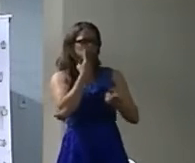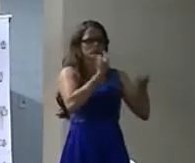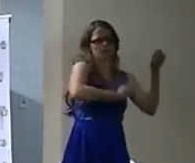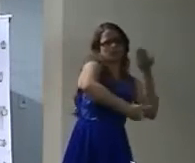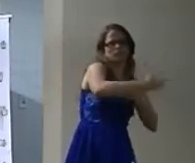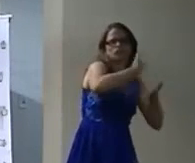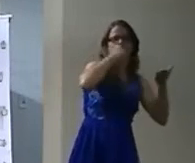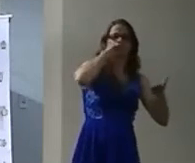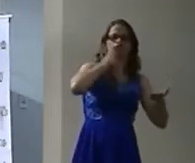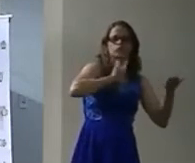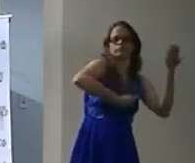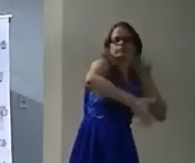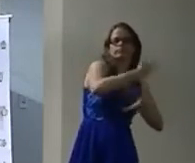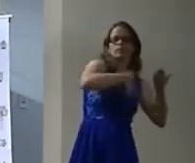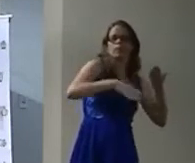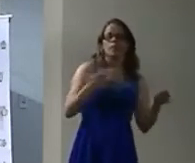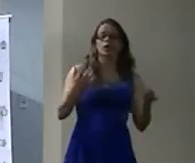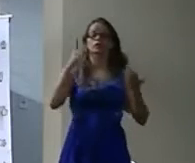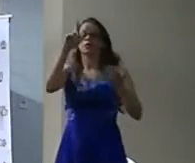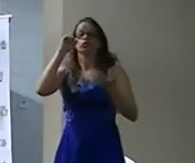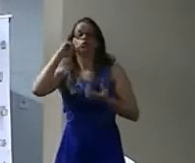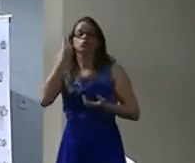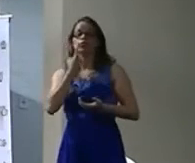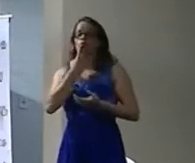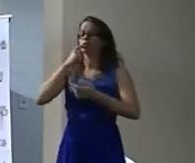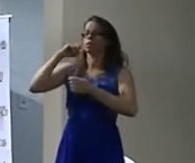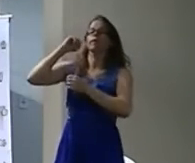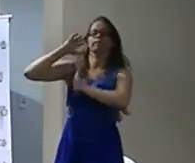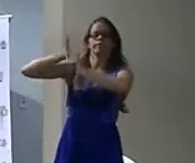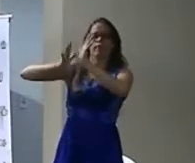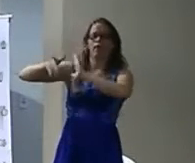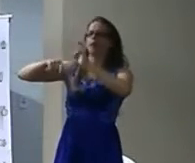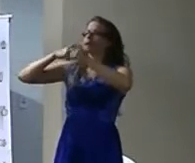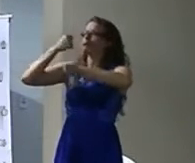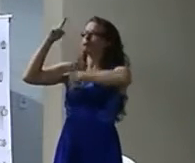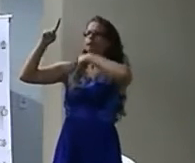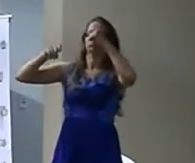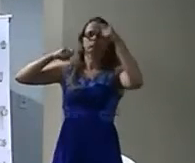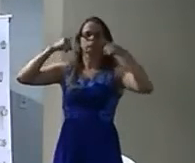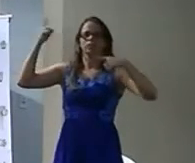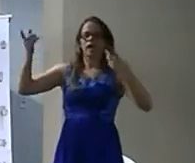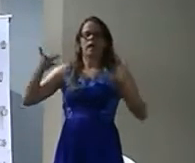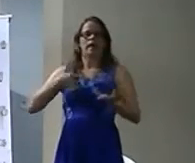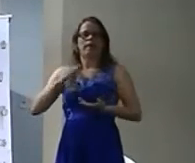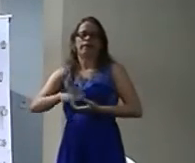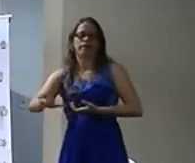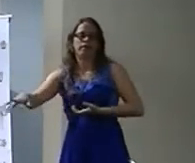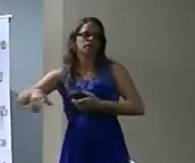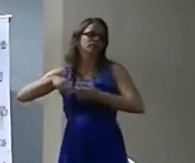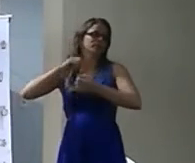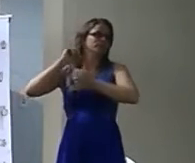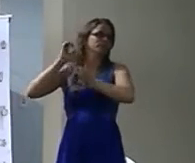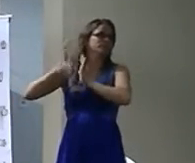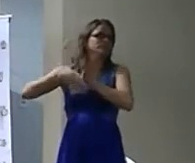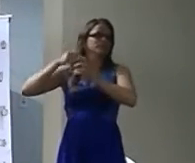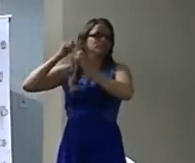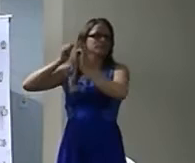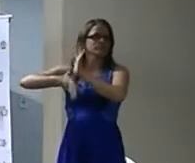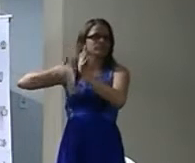aprende conceito não É um sinalzinho, outro aqui, tudo solto Mas 3, 4, 5 anos E vai aprender o que? Nada, não